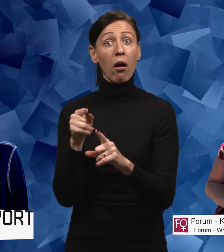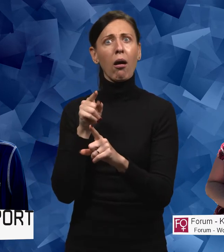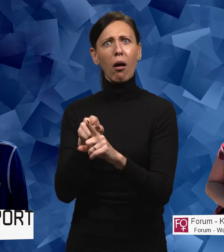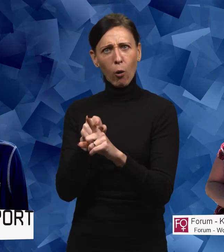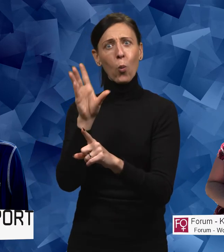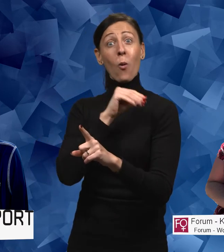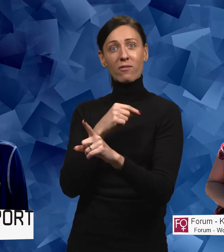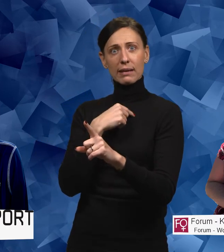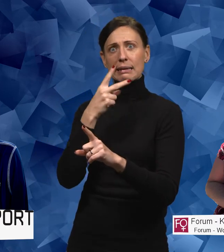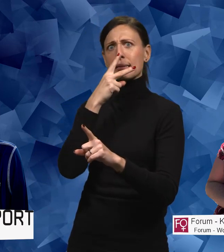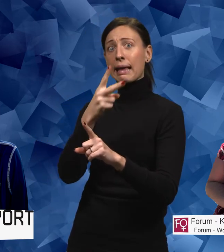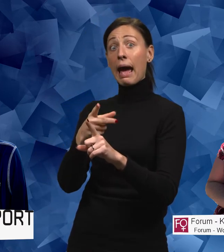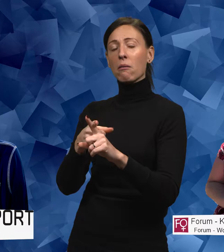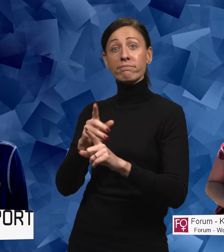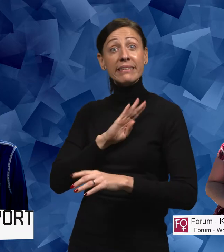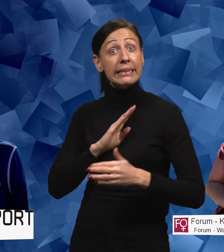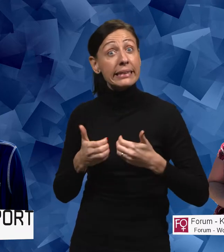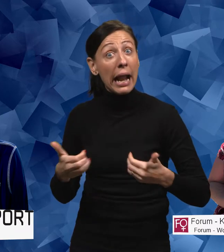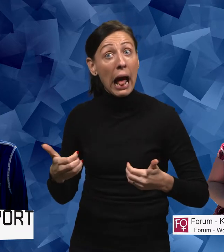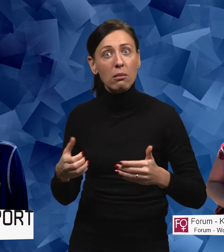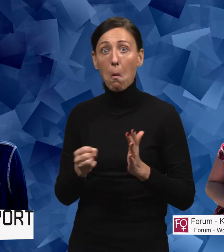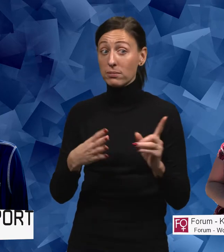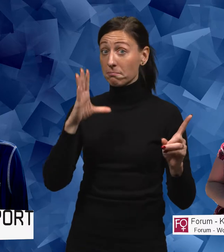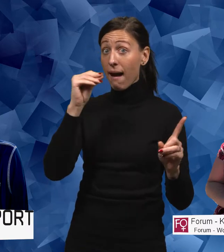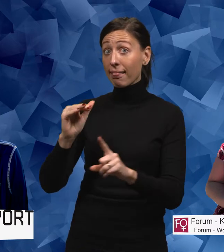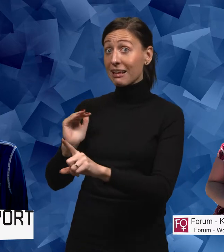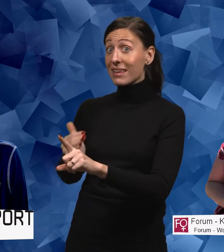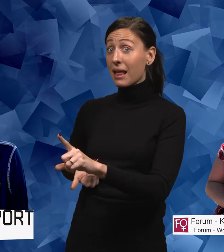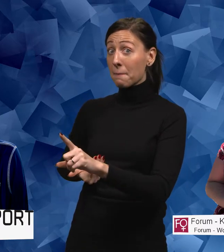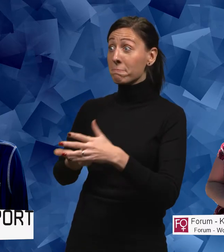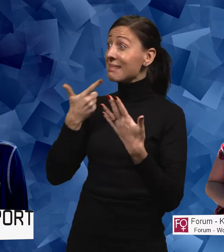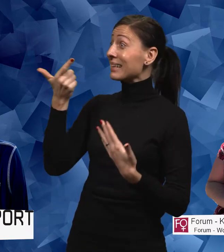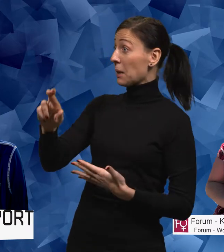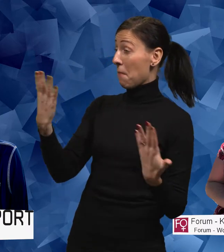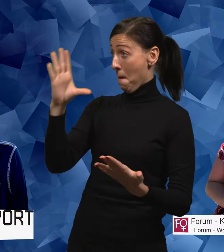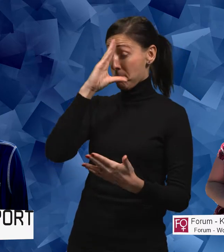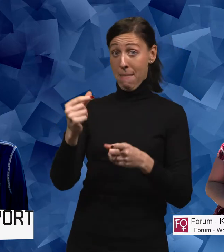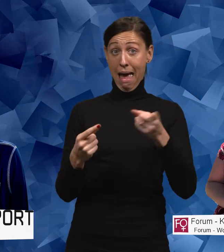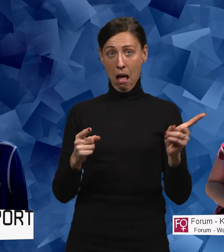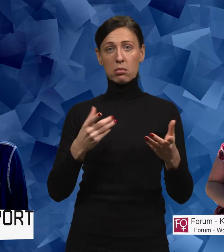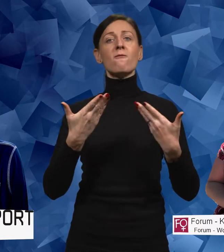någonting som är en skillnad beroende på om du är man eller kvinna. Män får fler